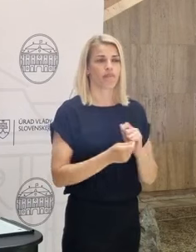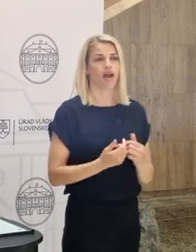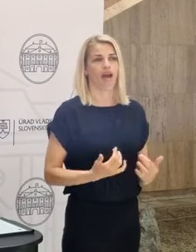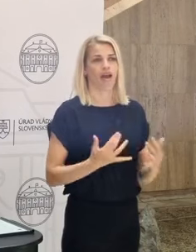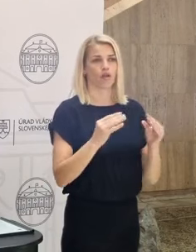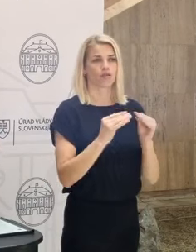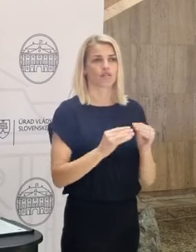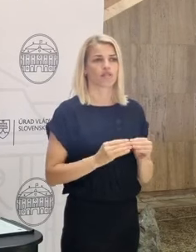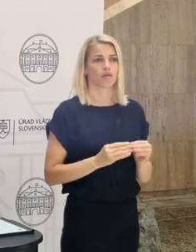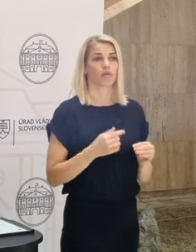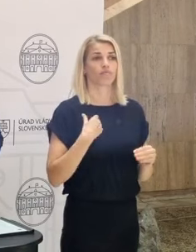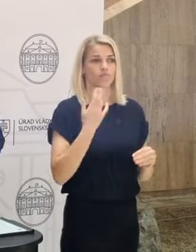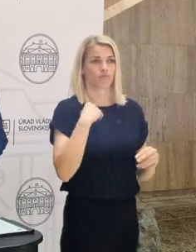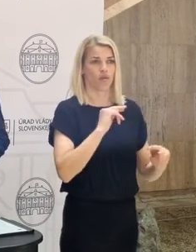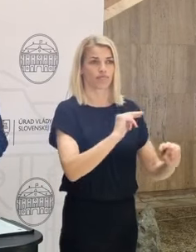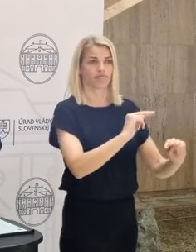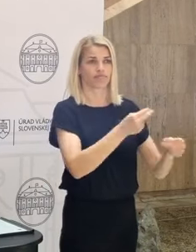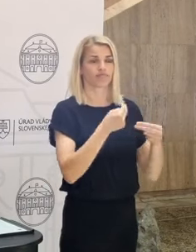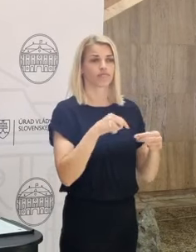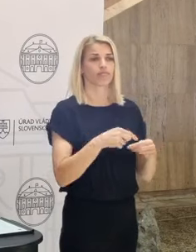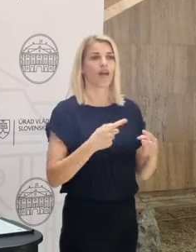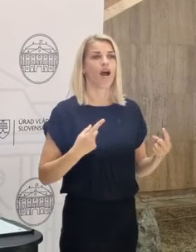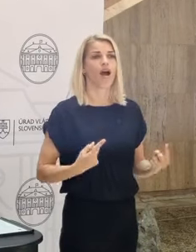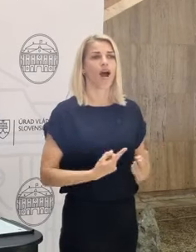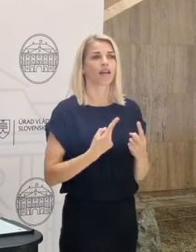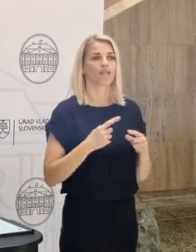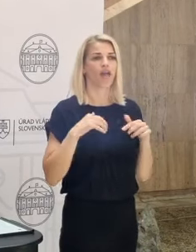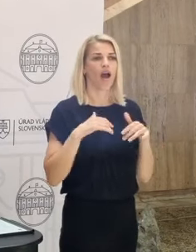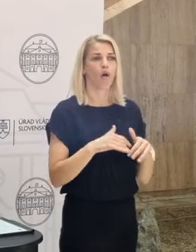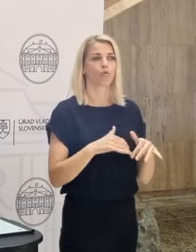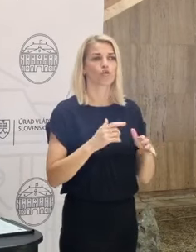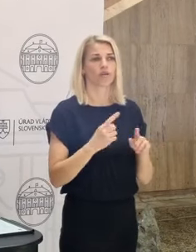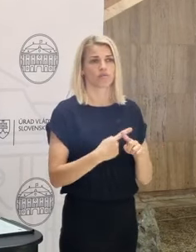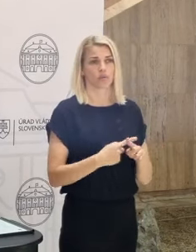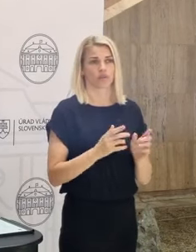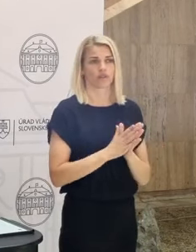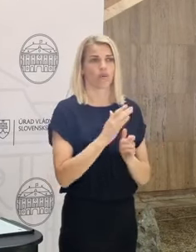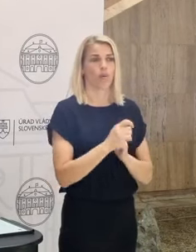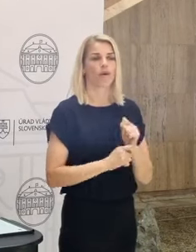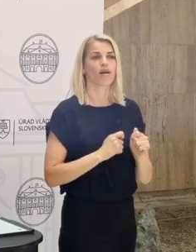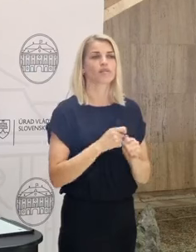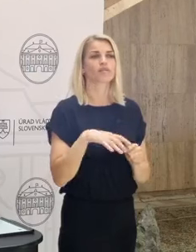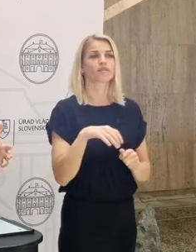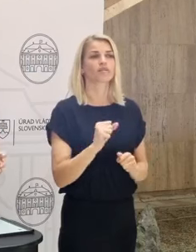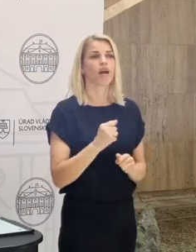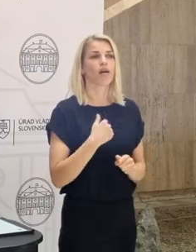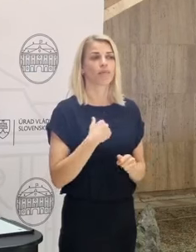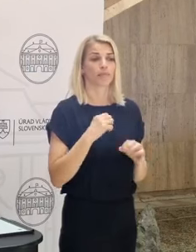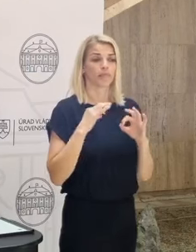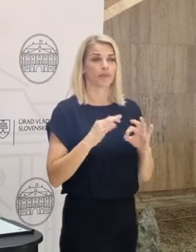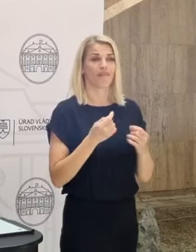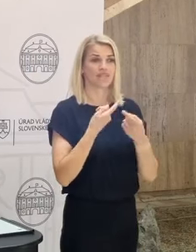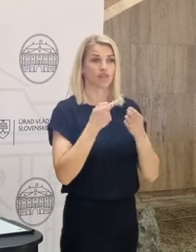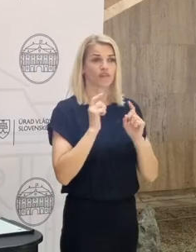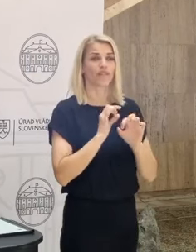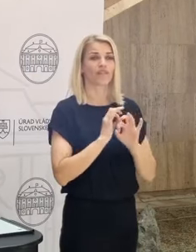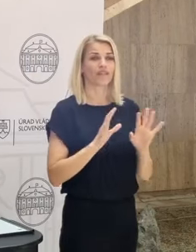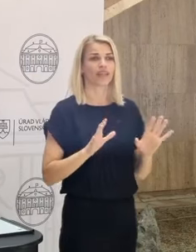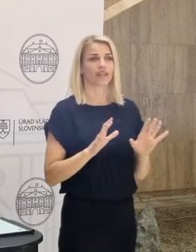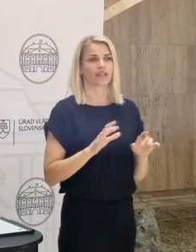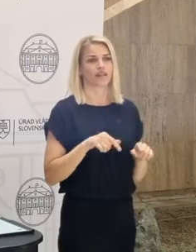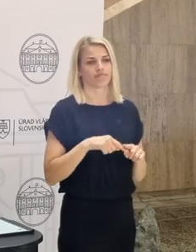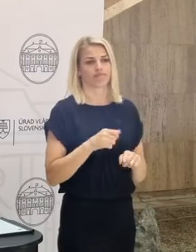ktorý tu nastavujeme. Pozval som ich do aktívnej účasti a spolupráce, aby práve Slovensko mohlo byť takouto